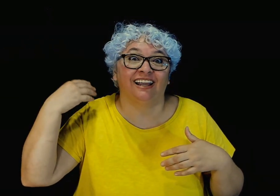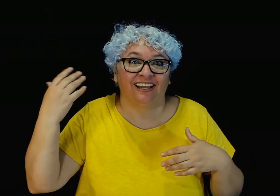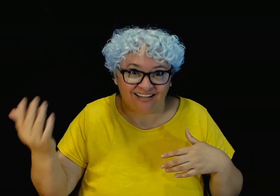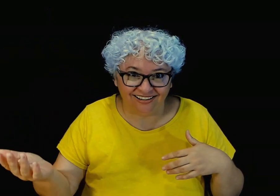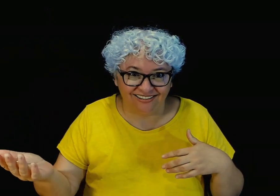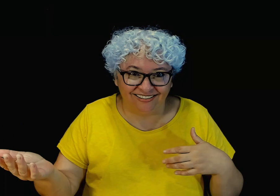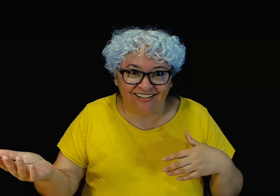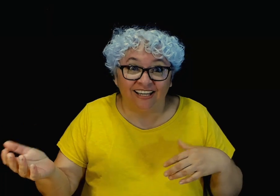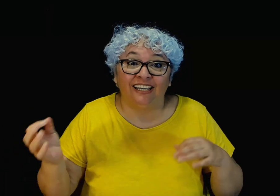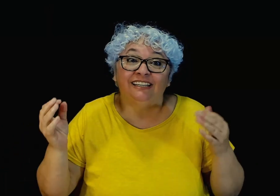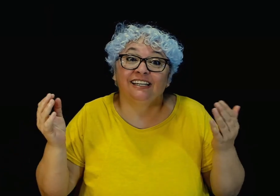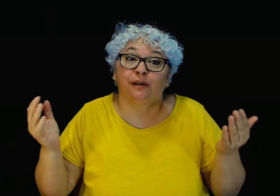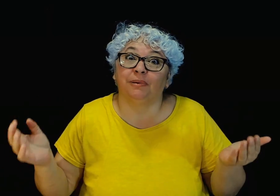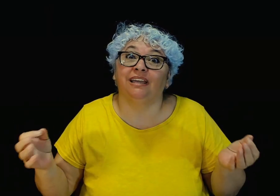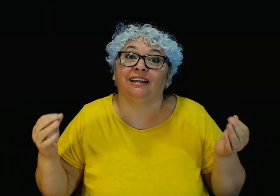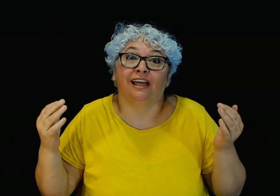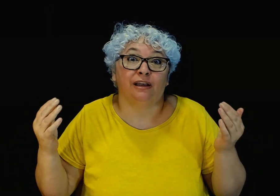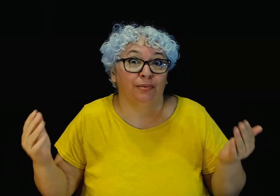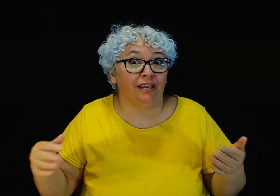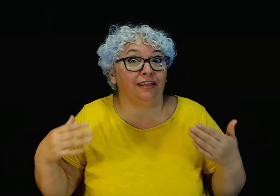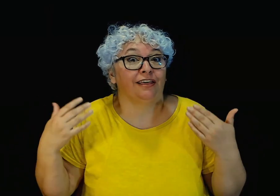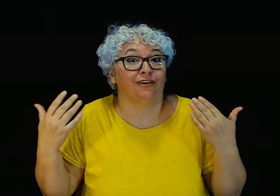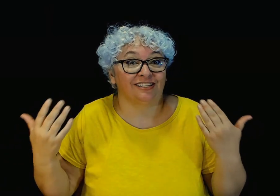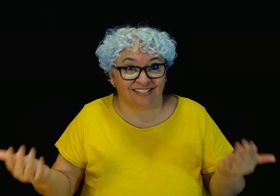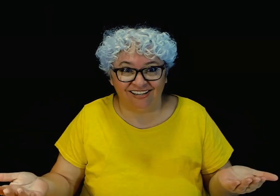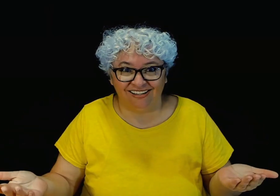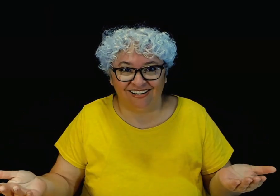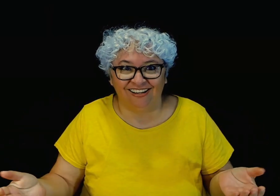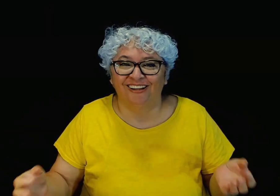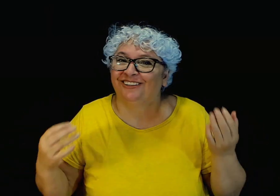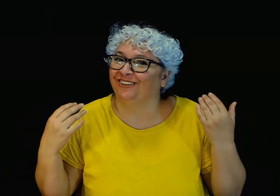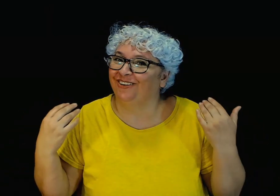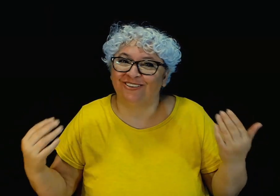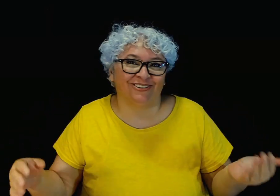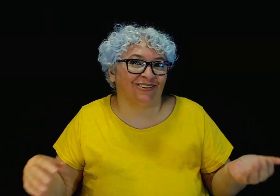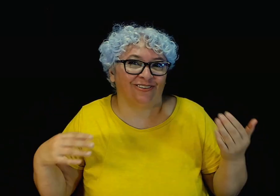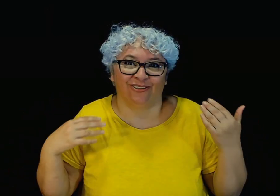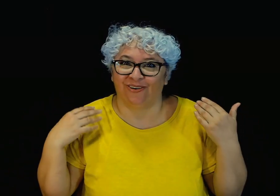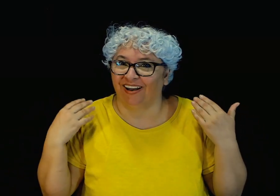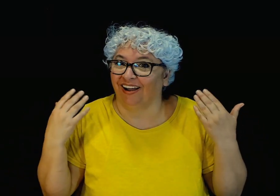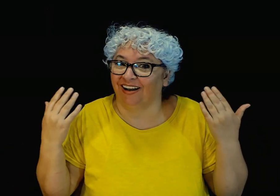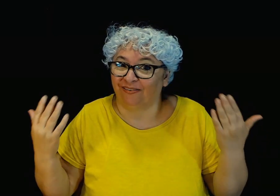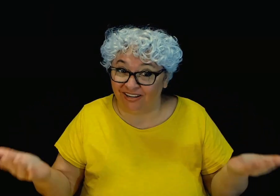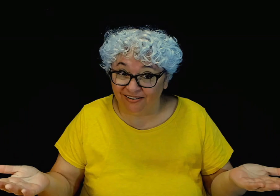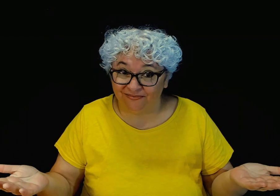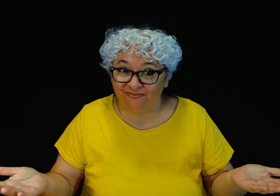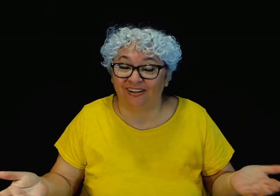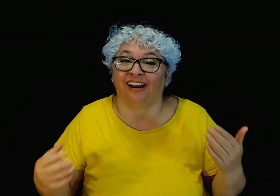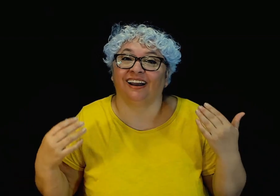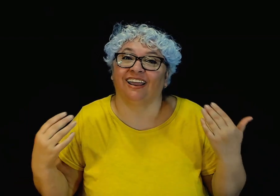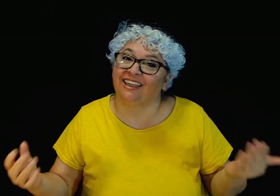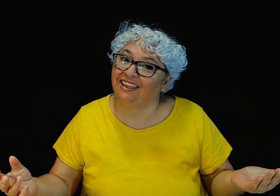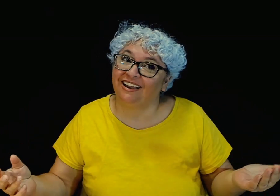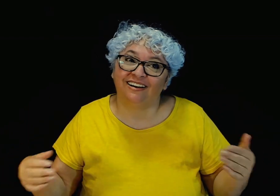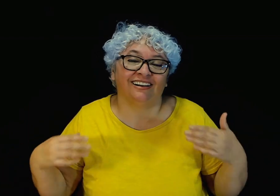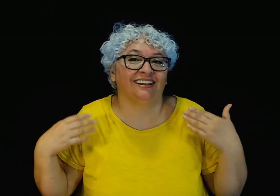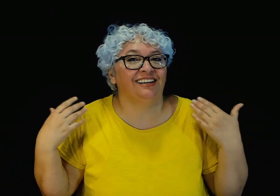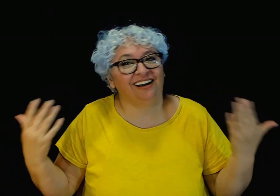alegrí y termina el vídeo así todo todo algarabí reía que te